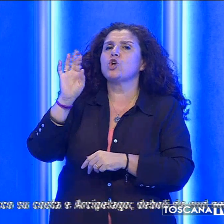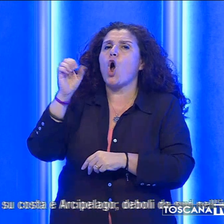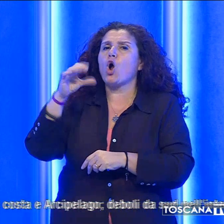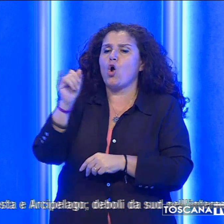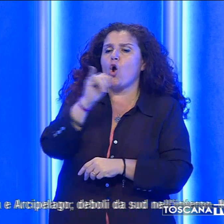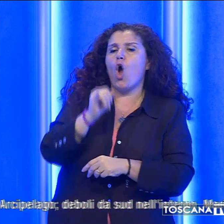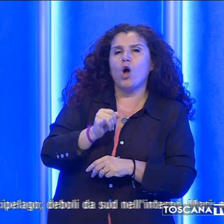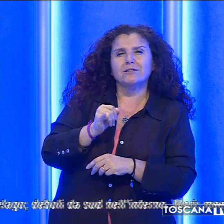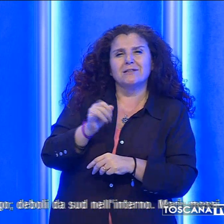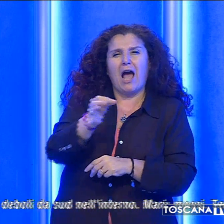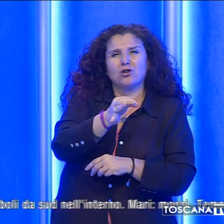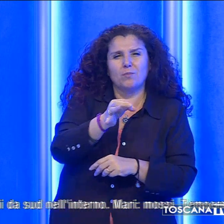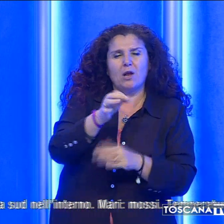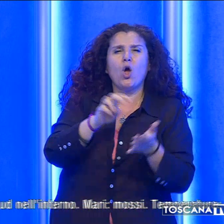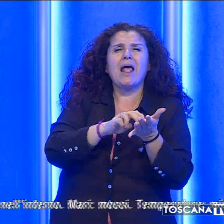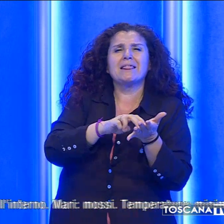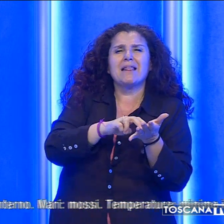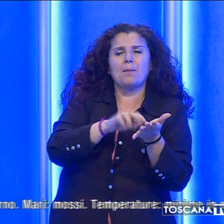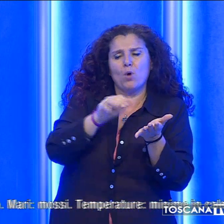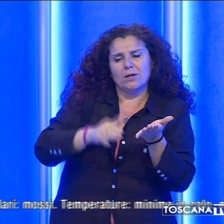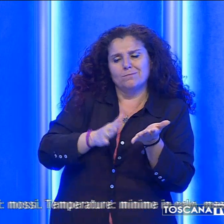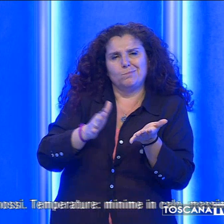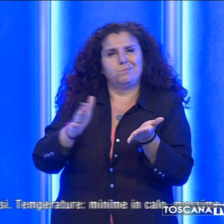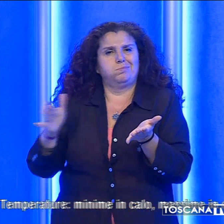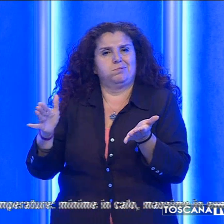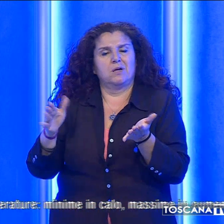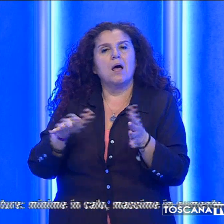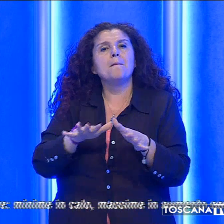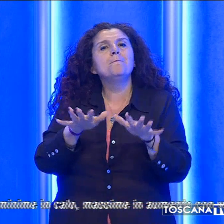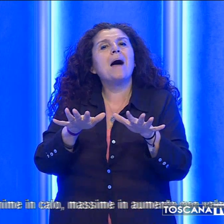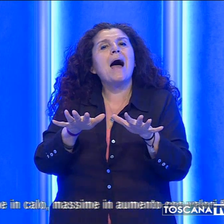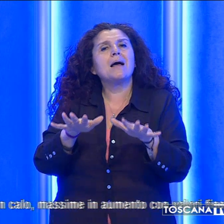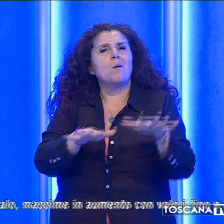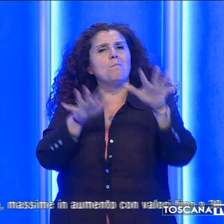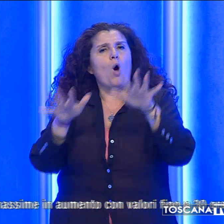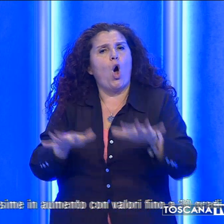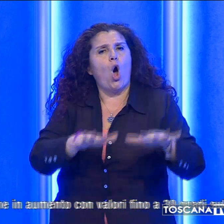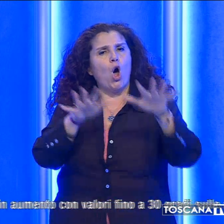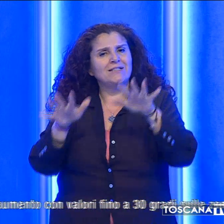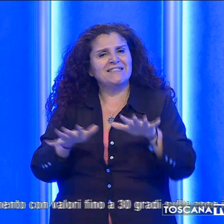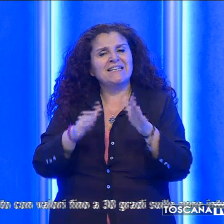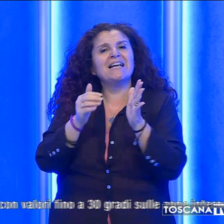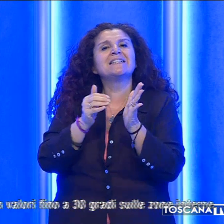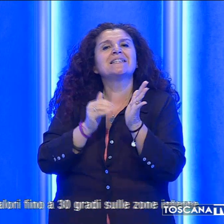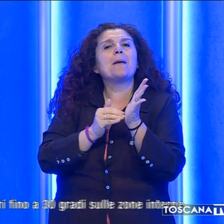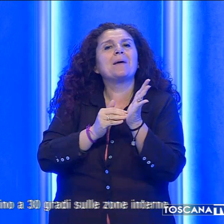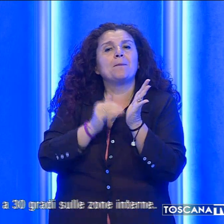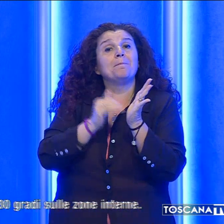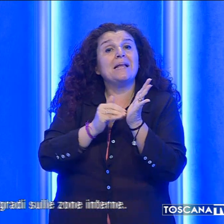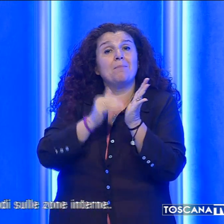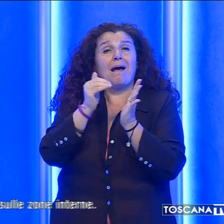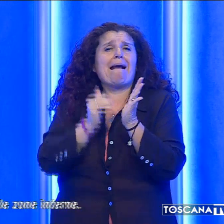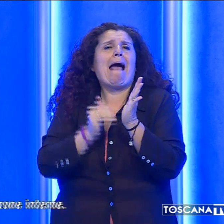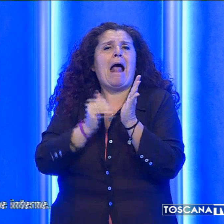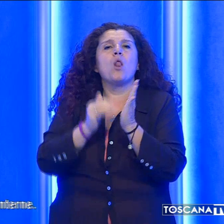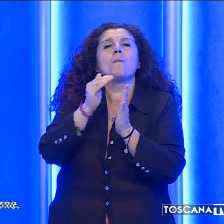arcipelago deboli da sud nell'interno. Mari mossi, temperature minime in